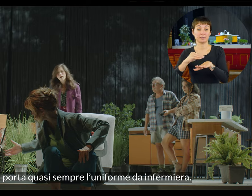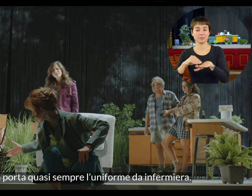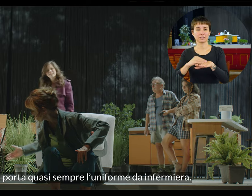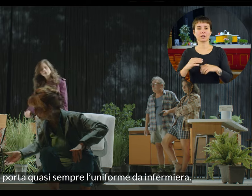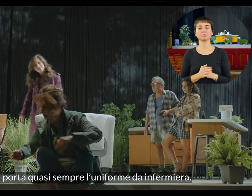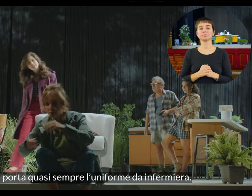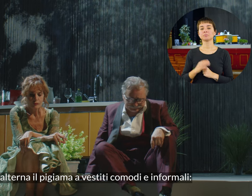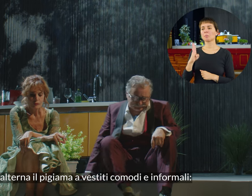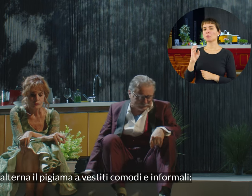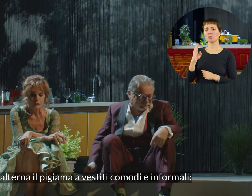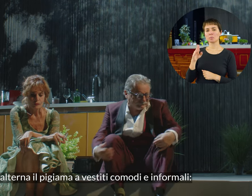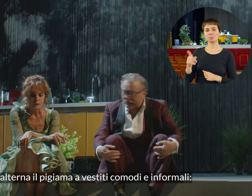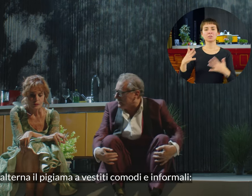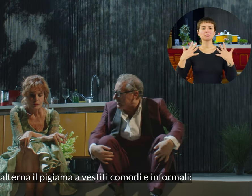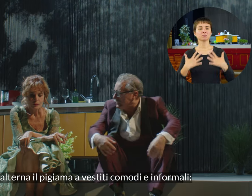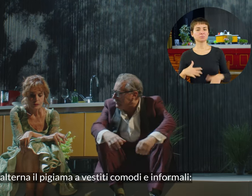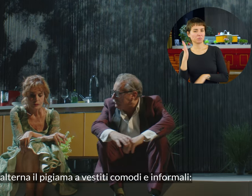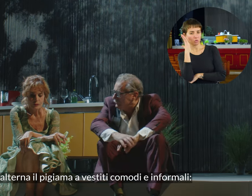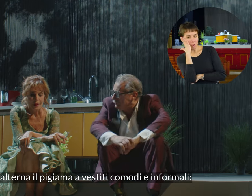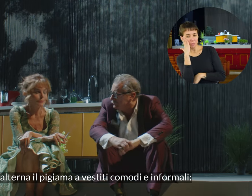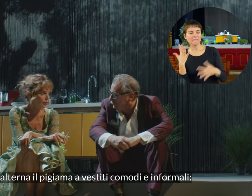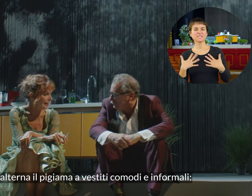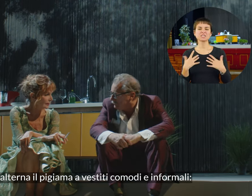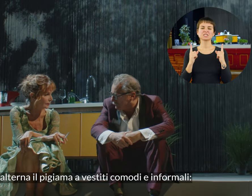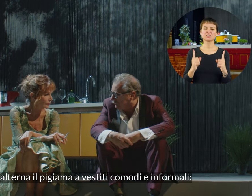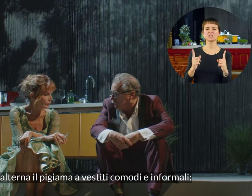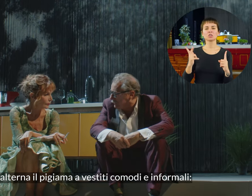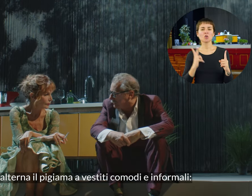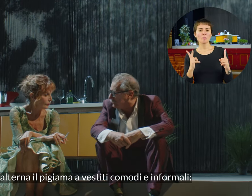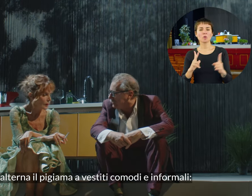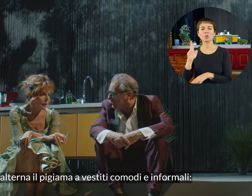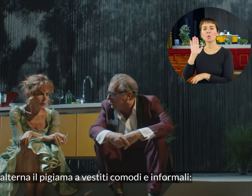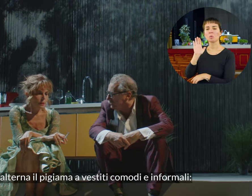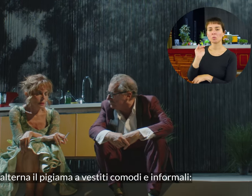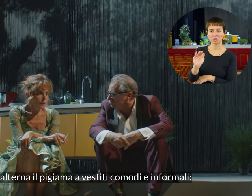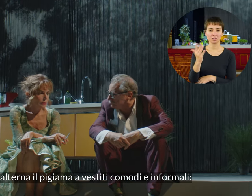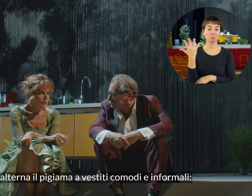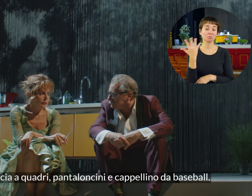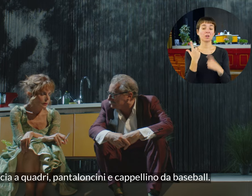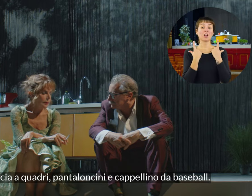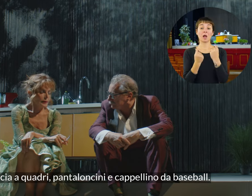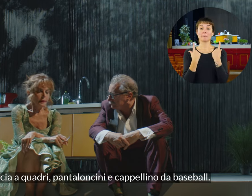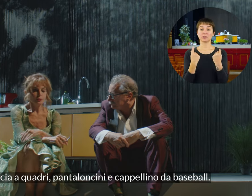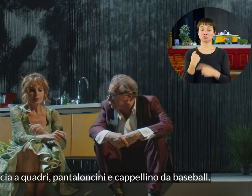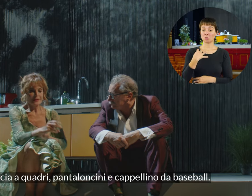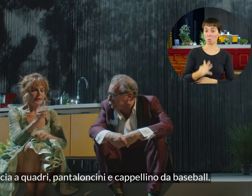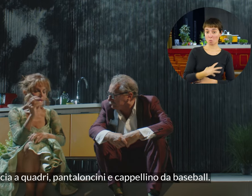infermiera. Bob alterna il pigiama a vestiti comodi e informali, una camicia a quadri,